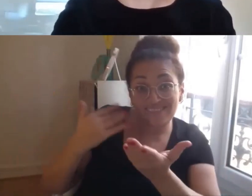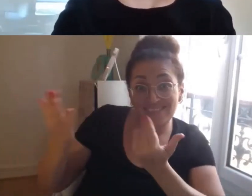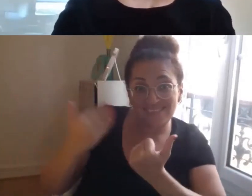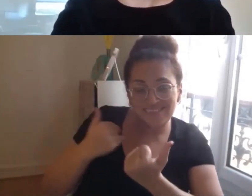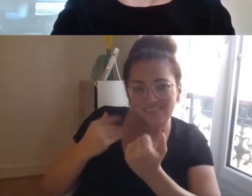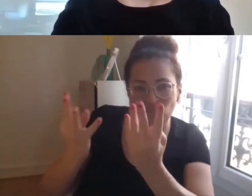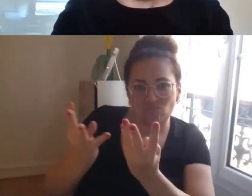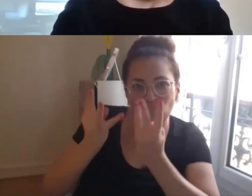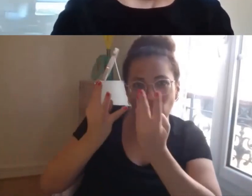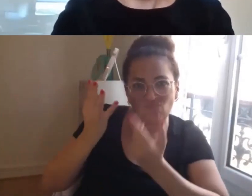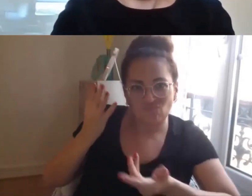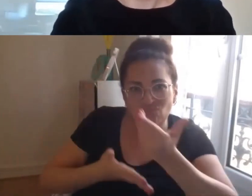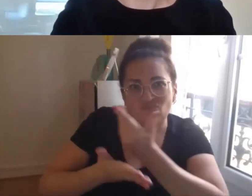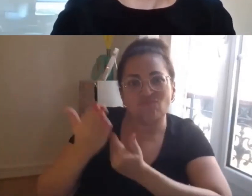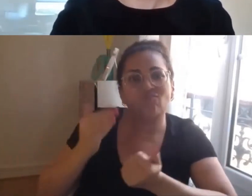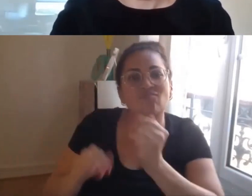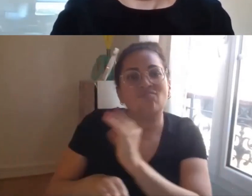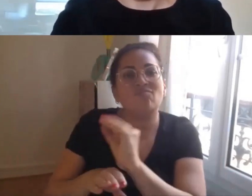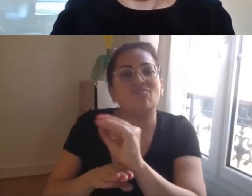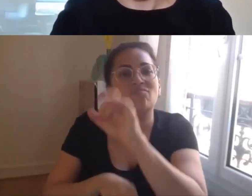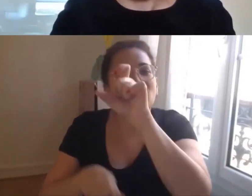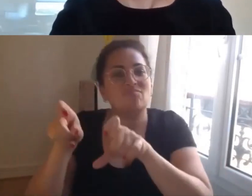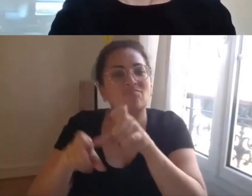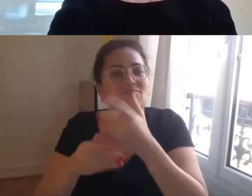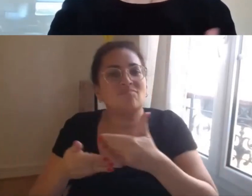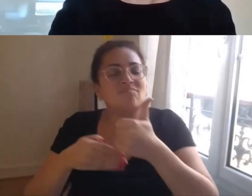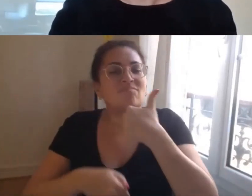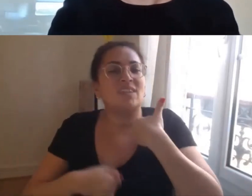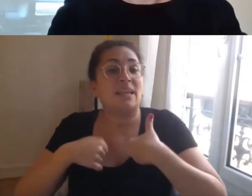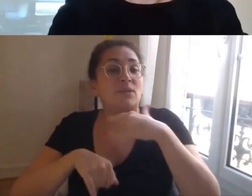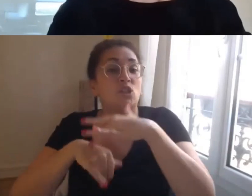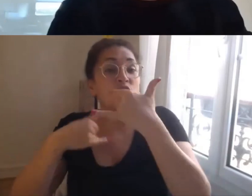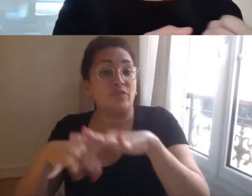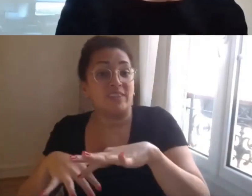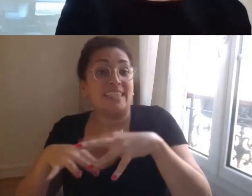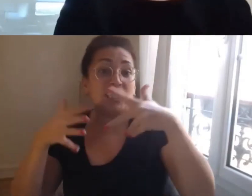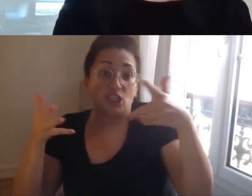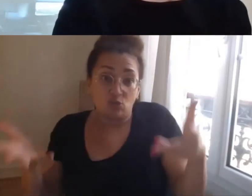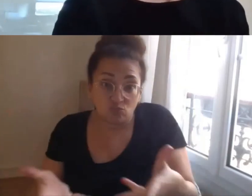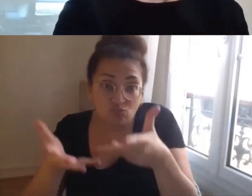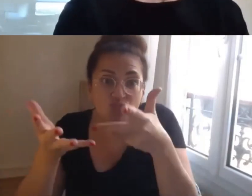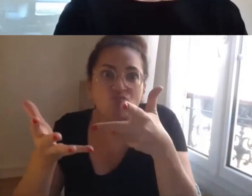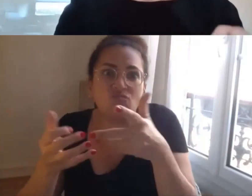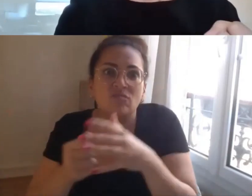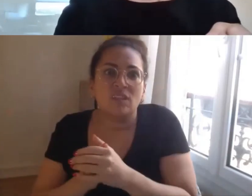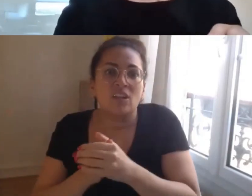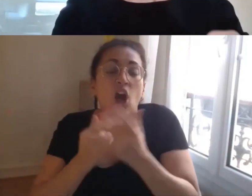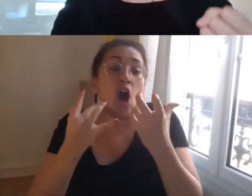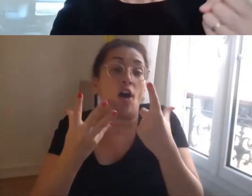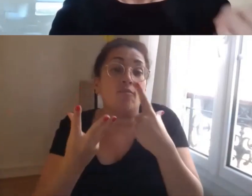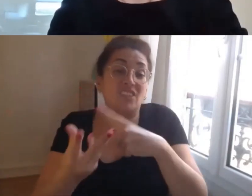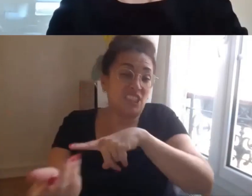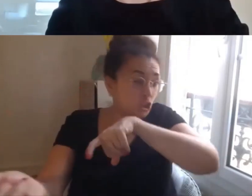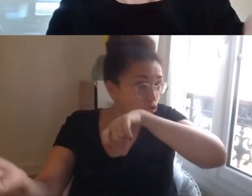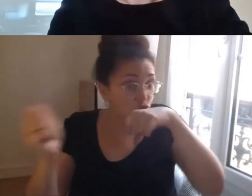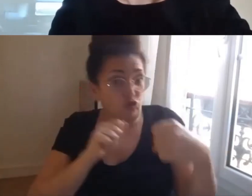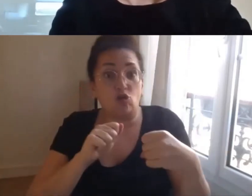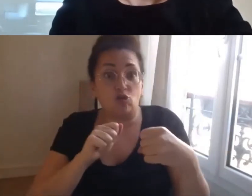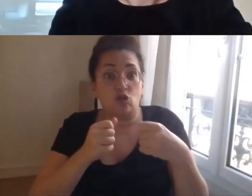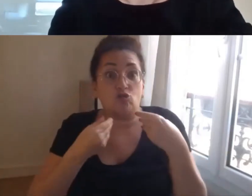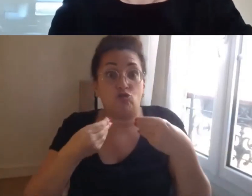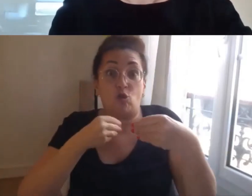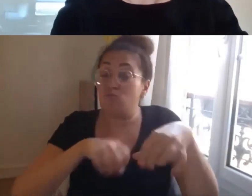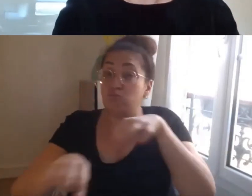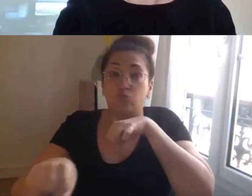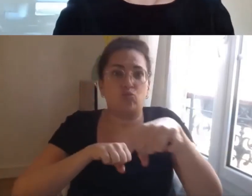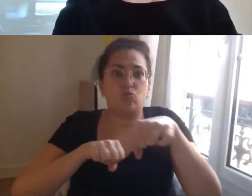l'emploi et la sécurisation des personnes en situation de handicap et pour pouvoir un peu bouleverser les choses et des discours tels que